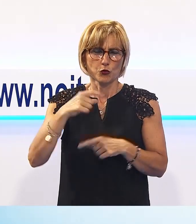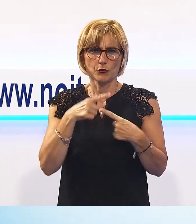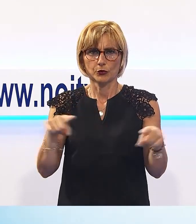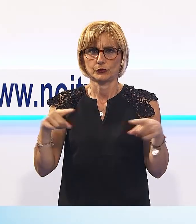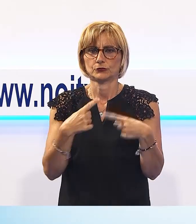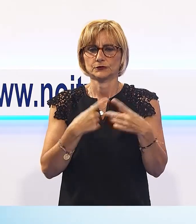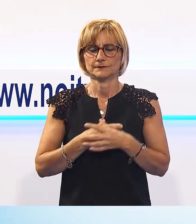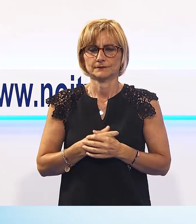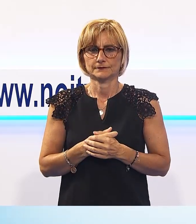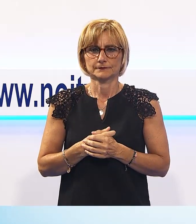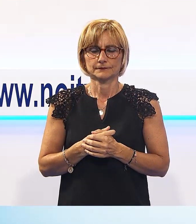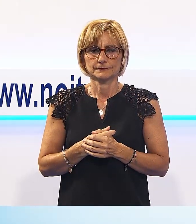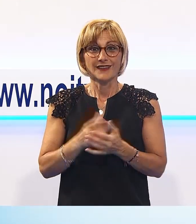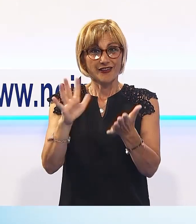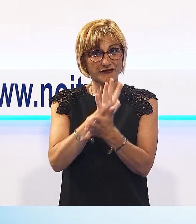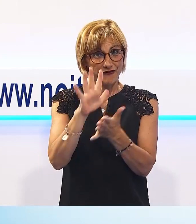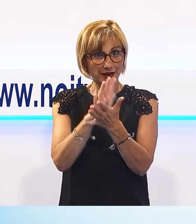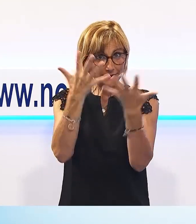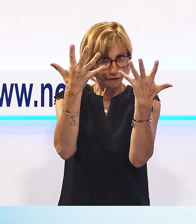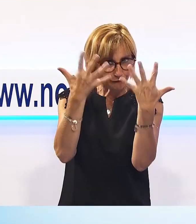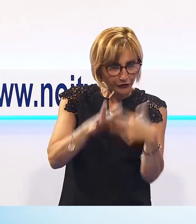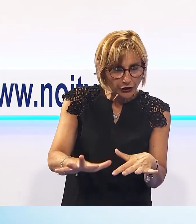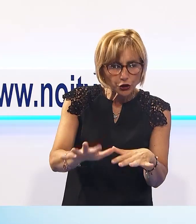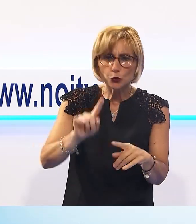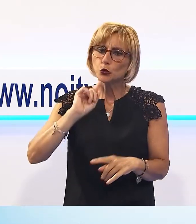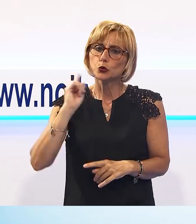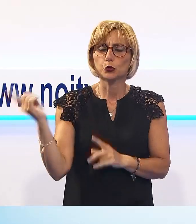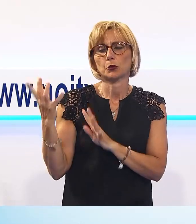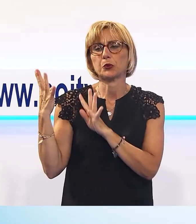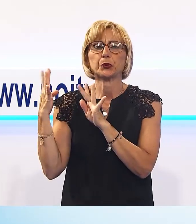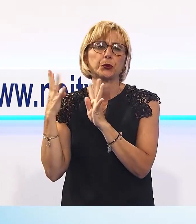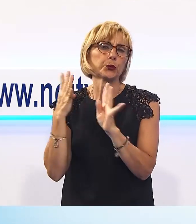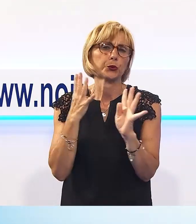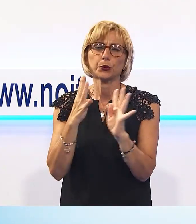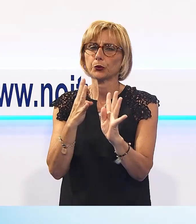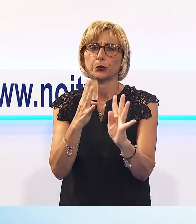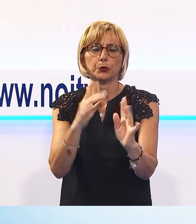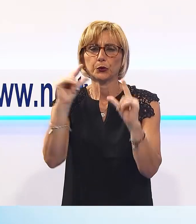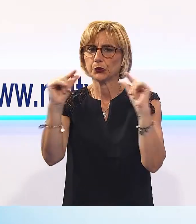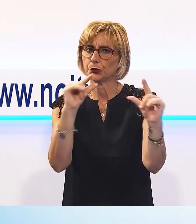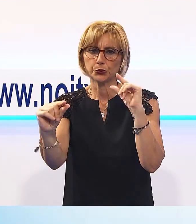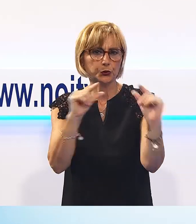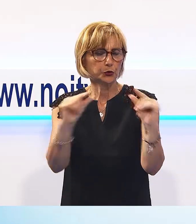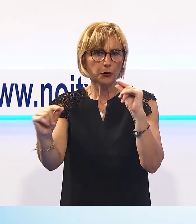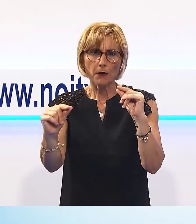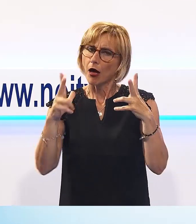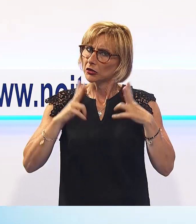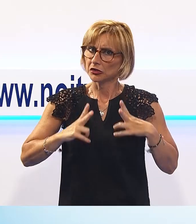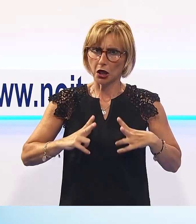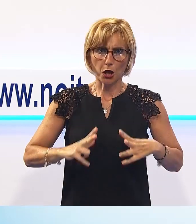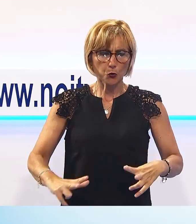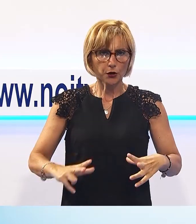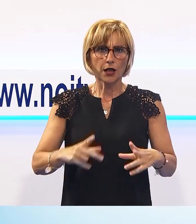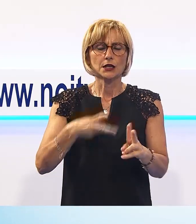Dopo la festa, un deflusso ordinato ha ricondotto le 40.000 e oltre persone verso auto, bici, scooter e verso la stazione